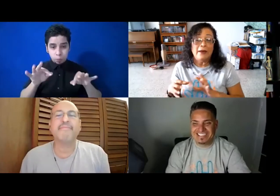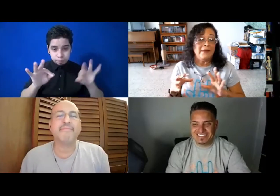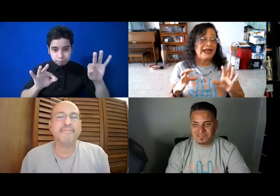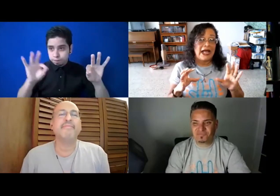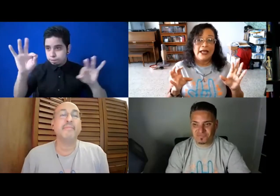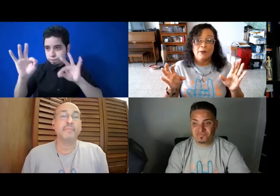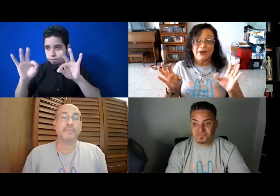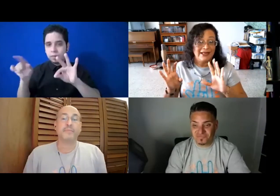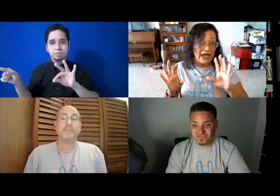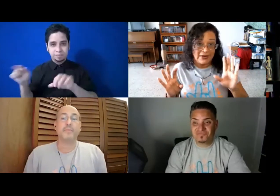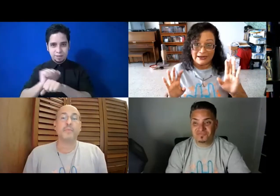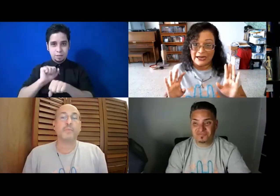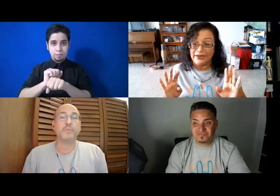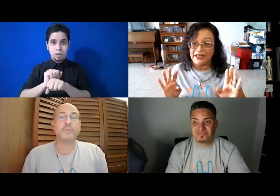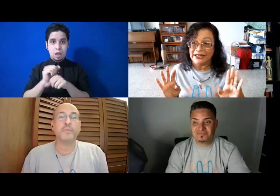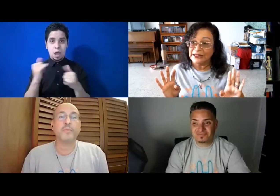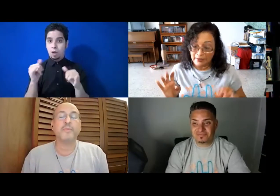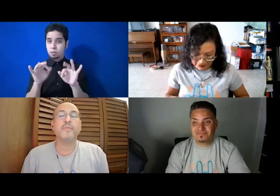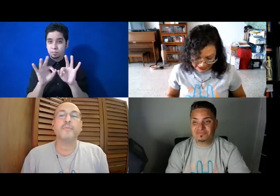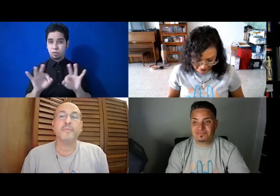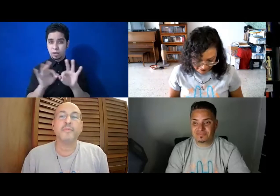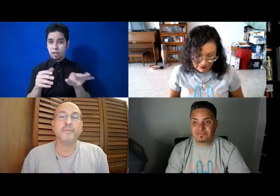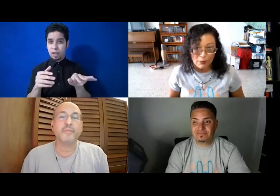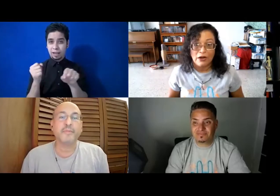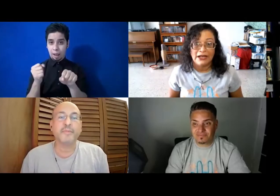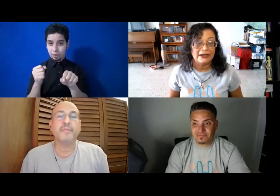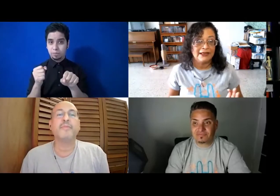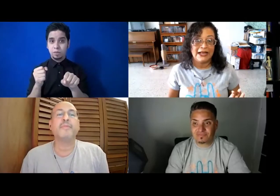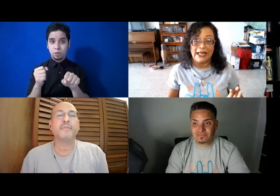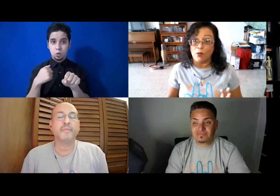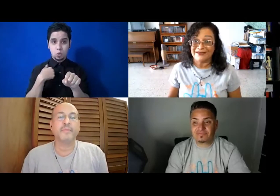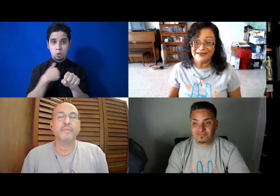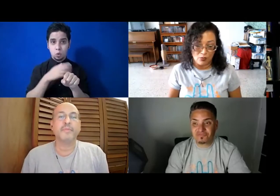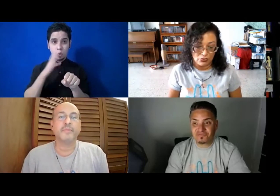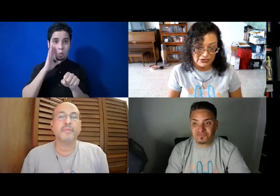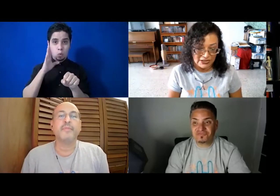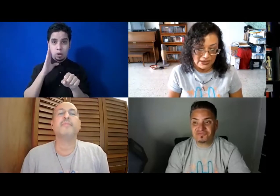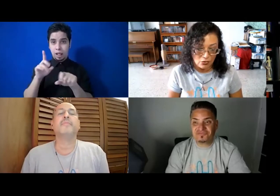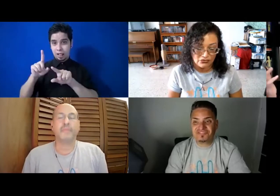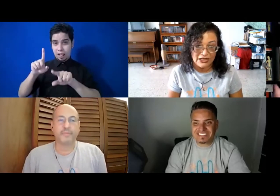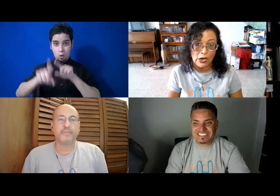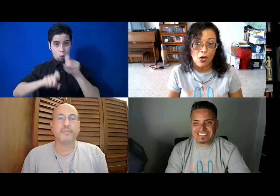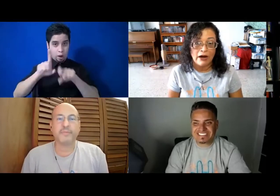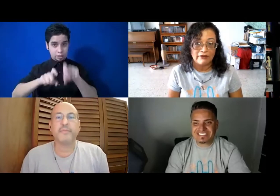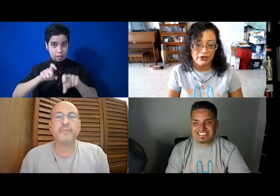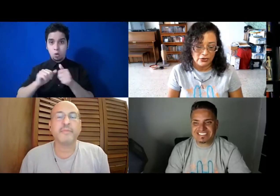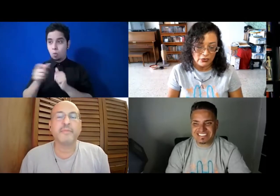Mira, pues déjame rápidamente, ¿verdad? Vamos a hablar de la encuesta, como dice bien José López Arroyo.